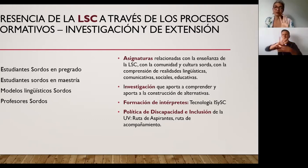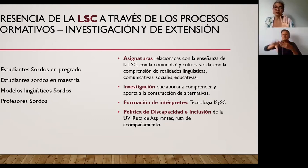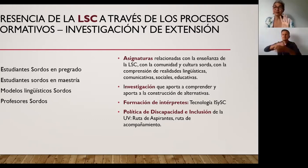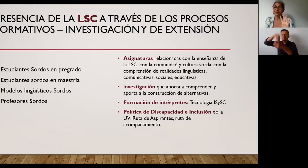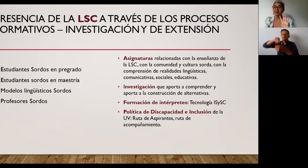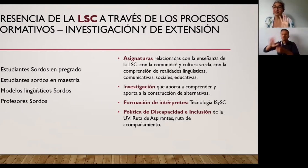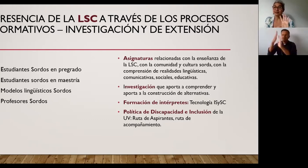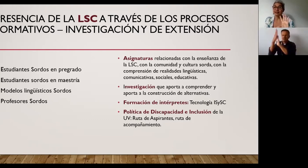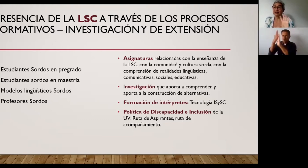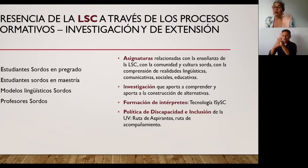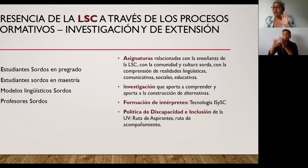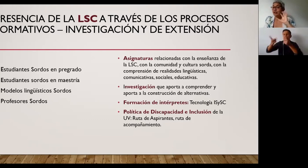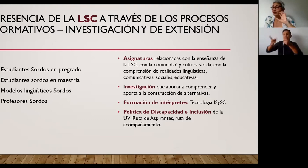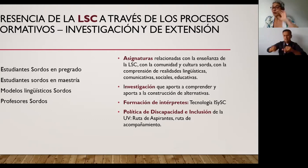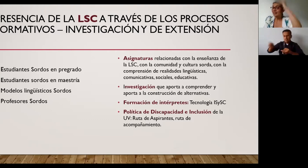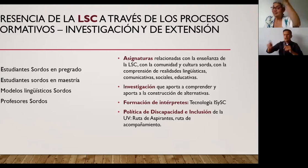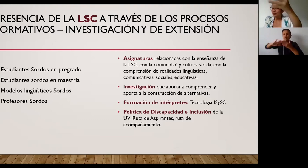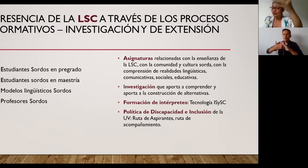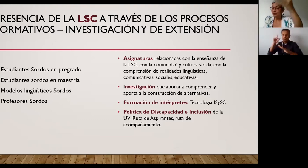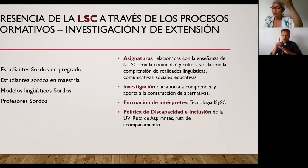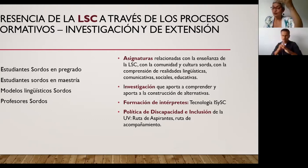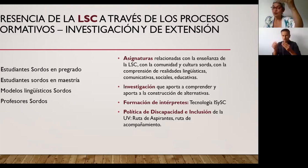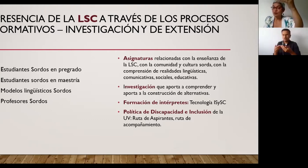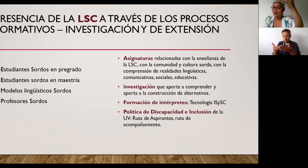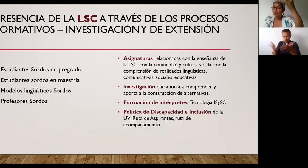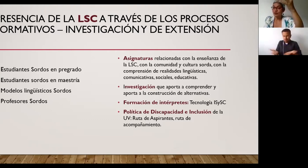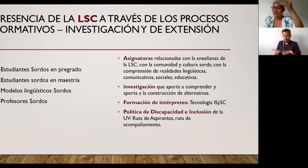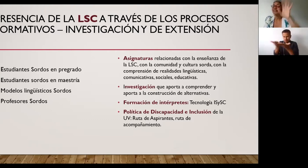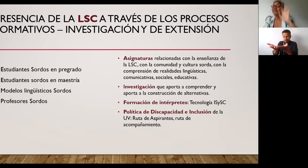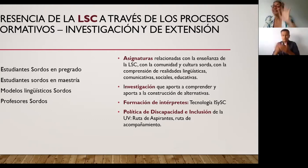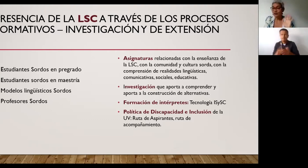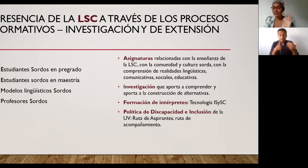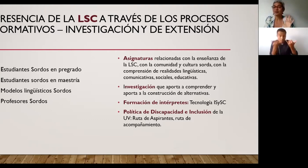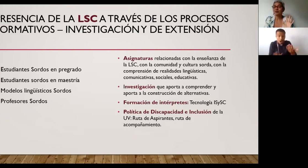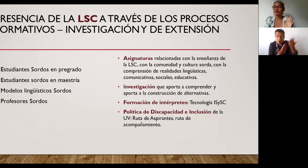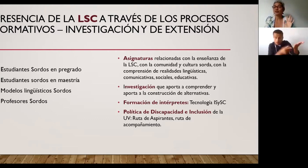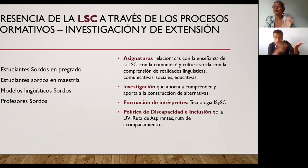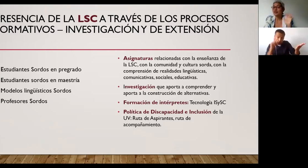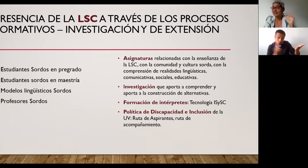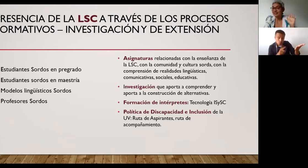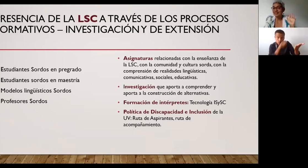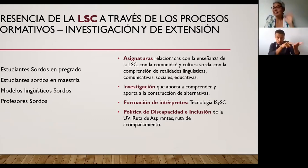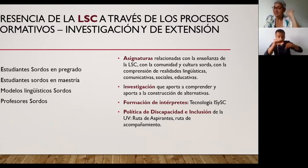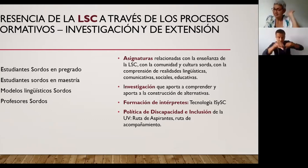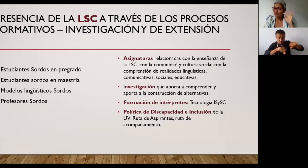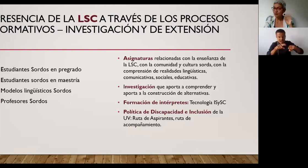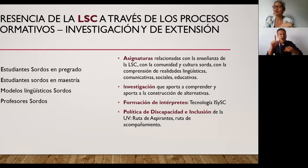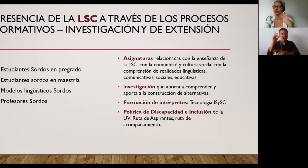sorda ahora lo que nos van a decir nuestros amigos sordos ahora si eso que hemos hecho es suficiente así está bien pero es